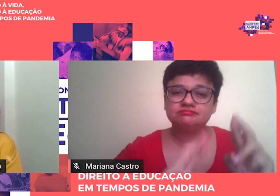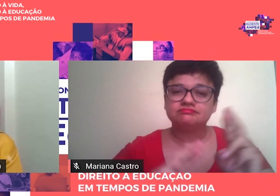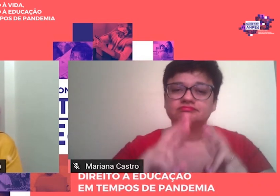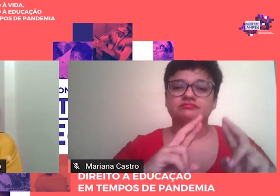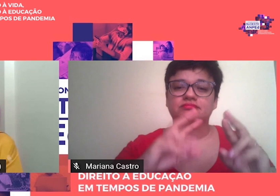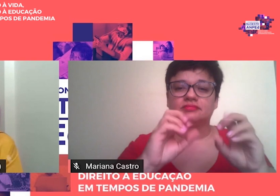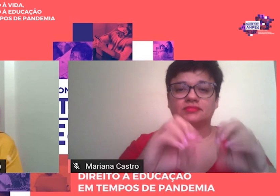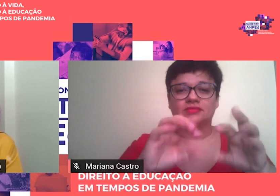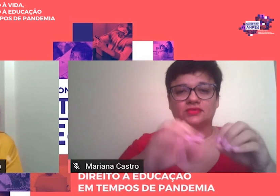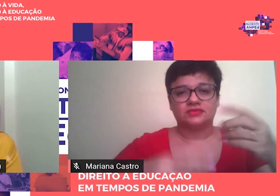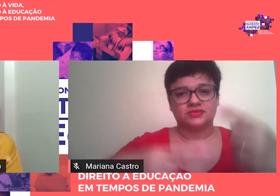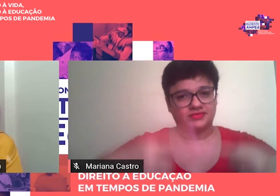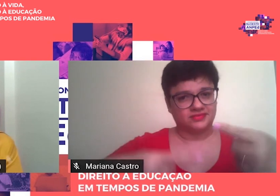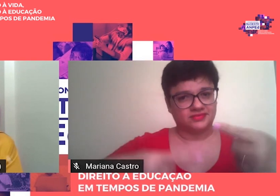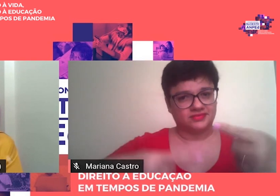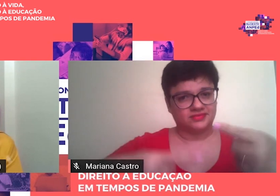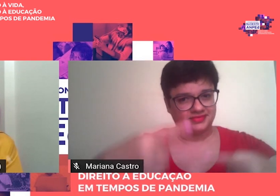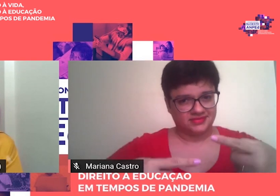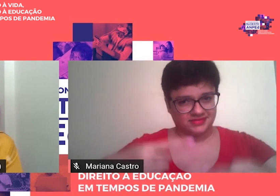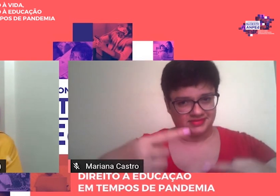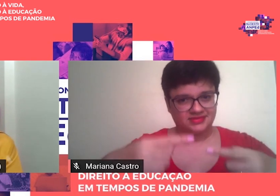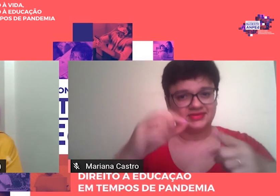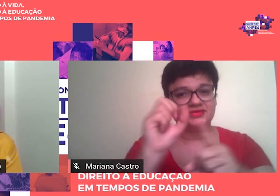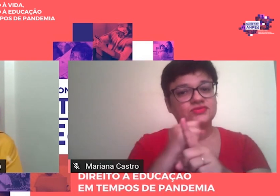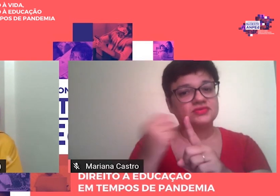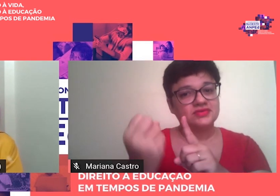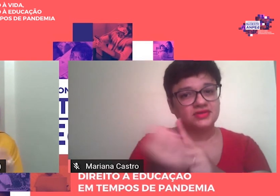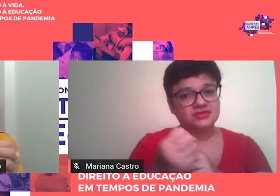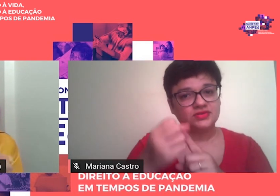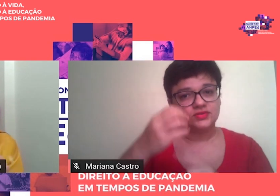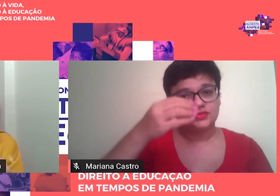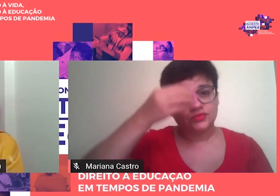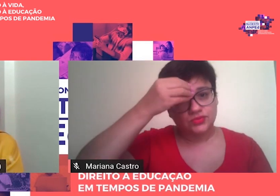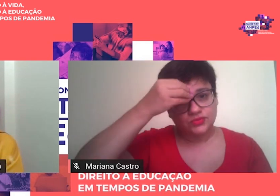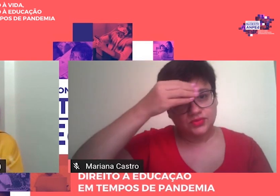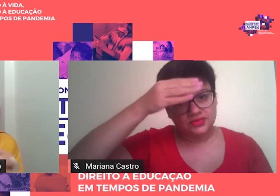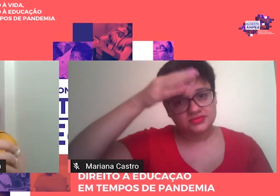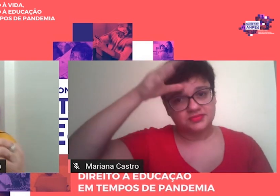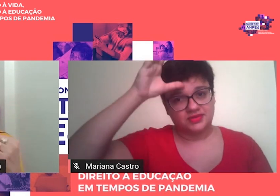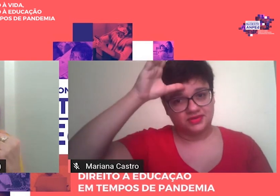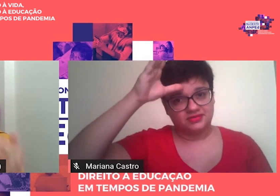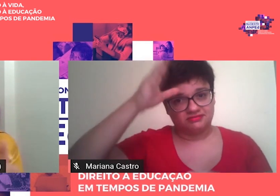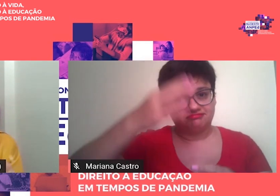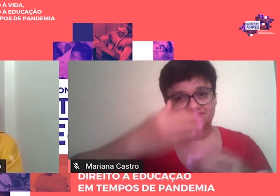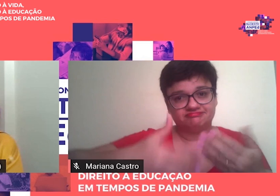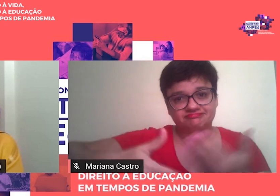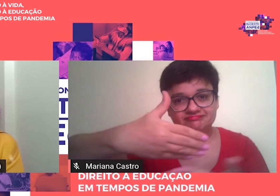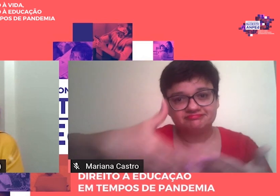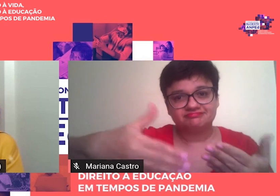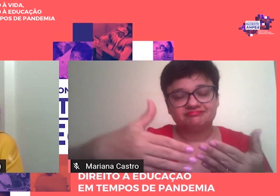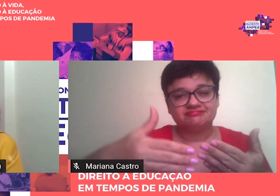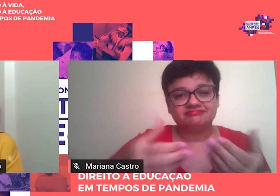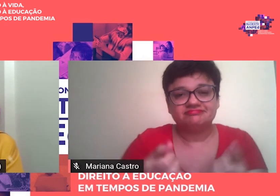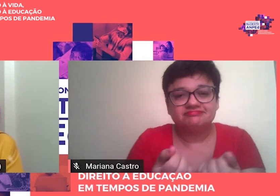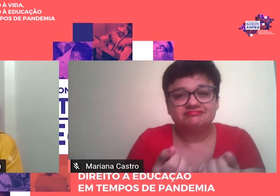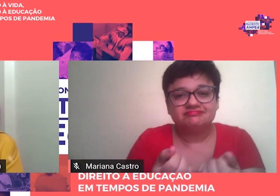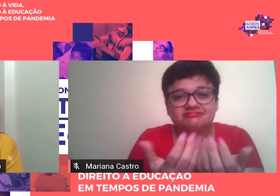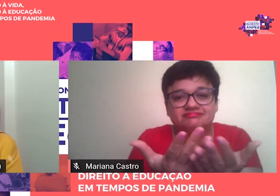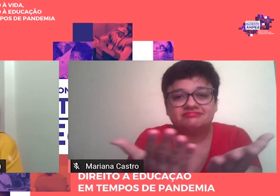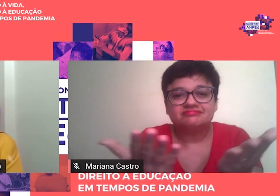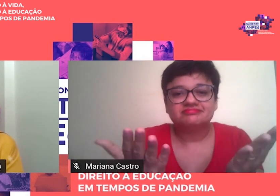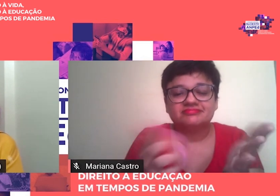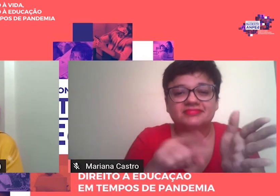Com sua Função De socialização Do conhecimento Colocando Em discussão Análises De situações